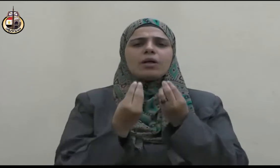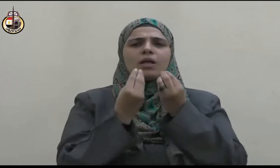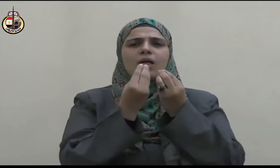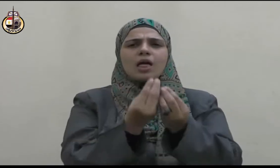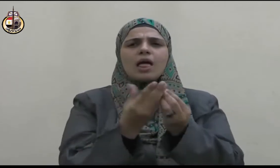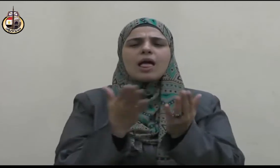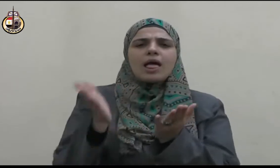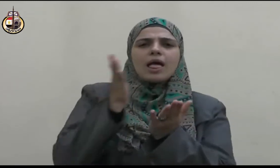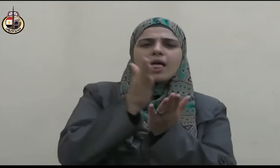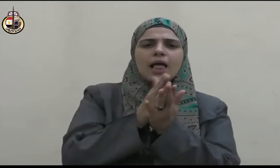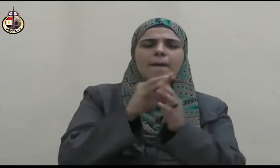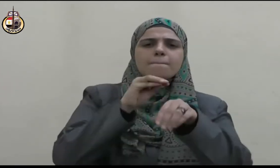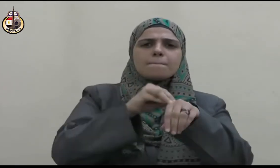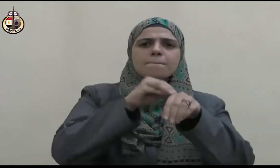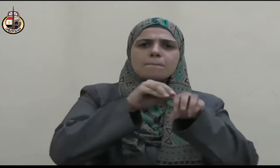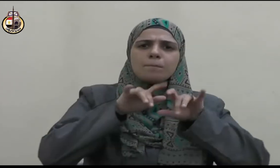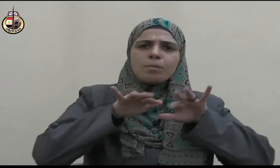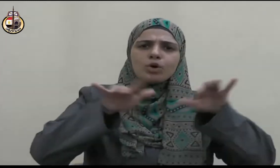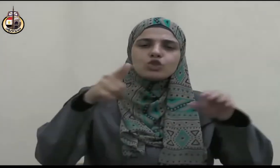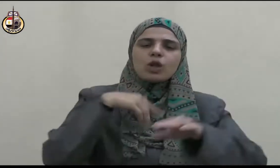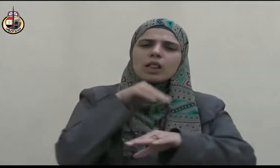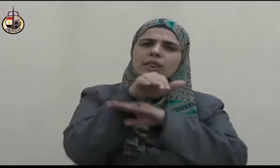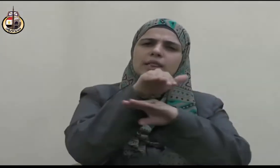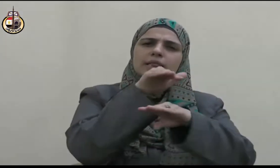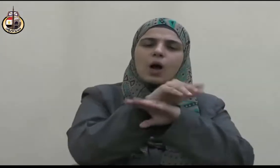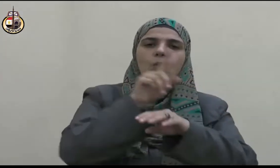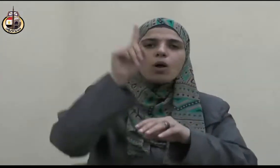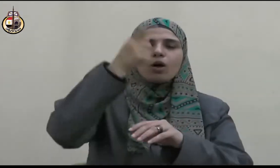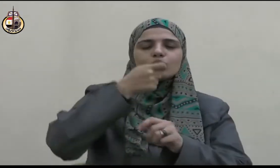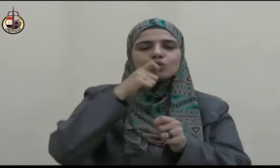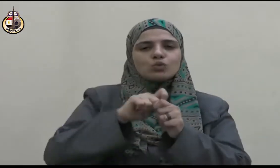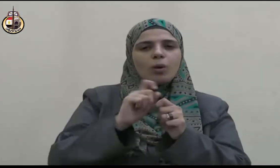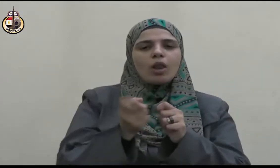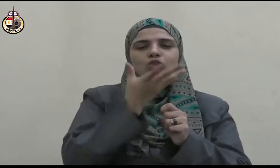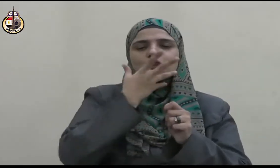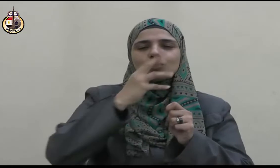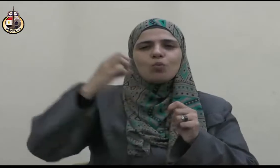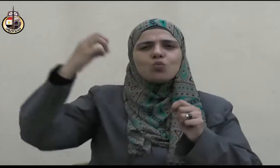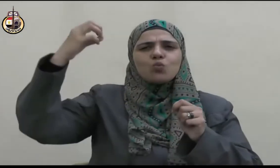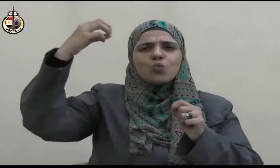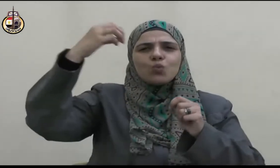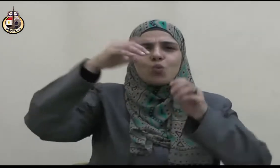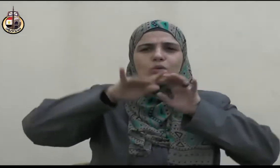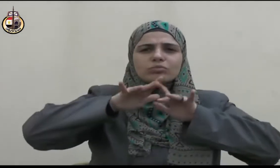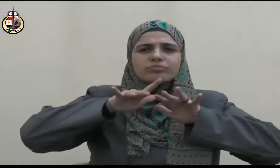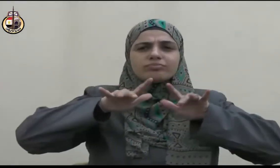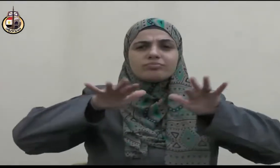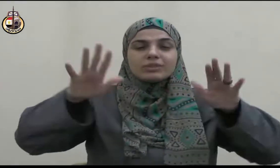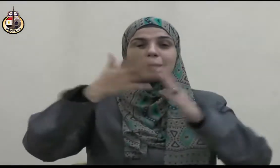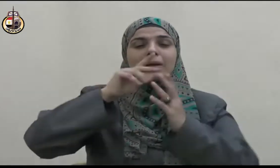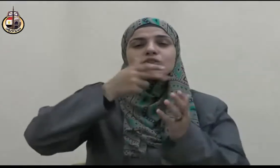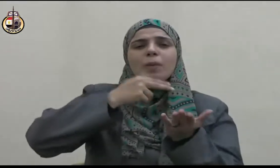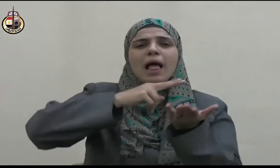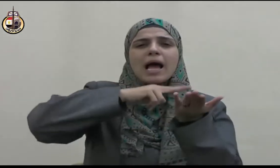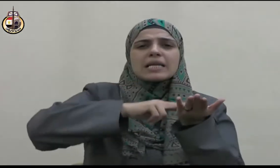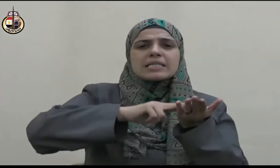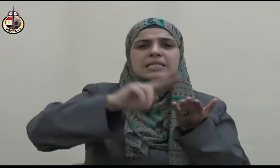برسالة خاتمة عالمية صالحة ومصلحة لكل زمان ومكان